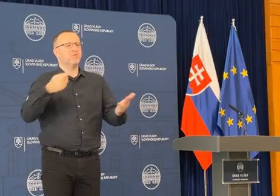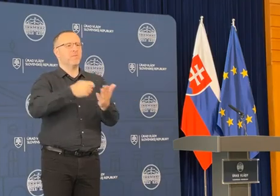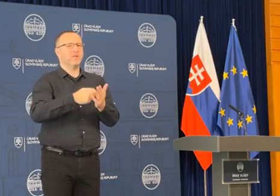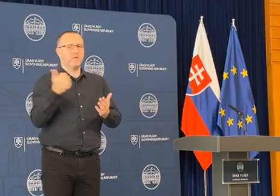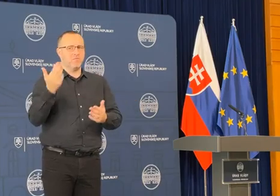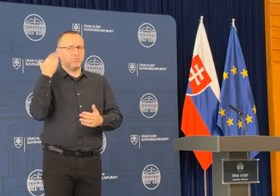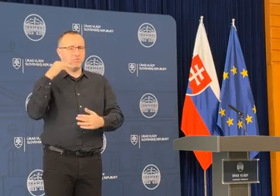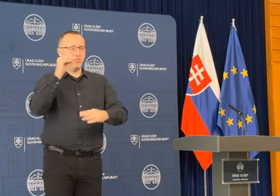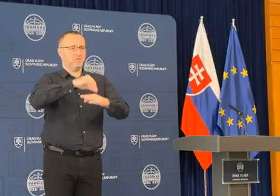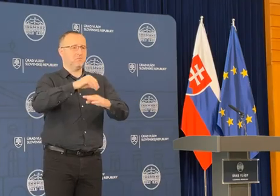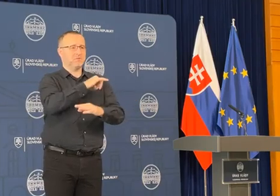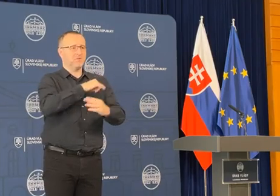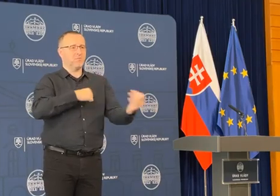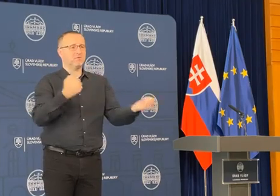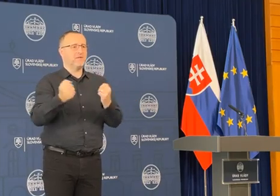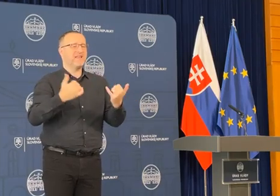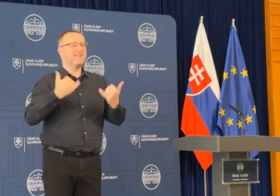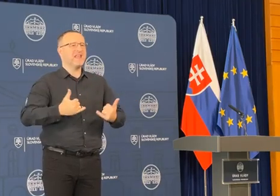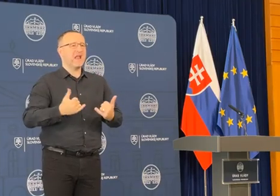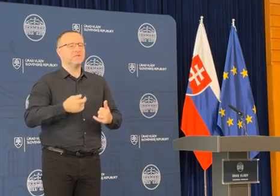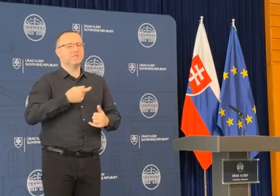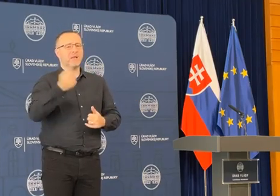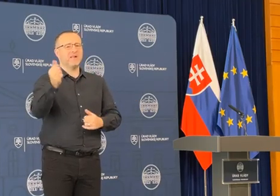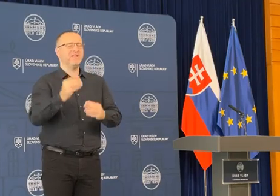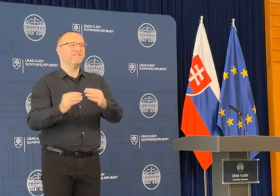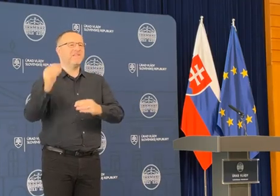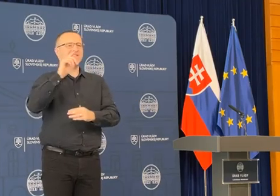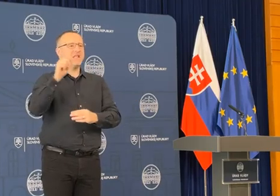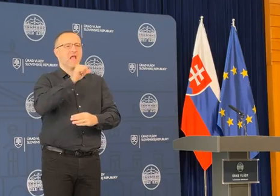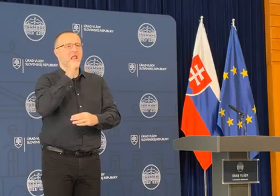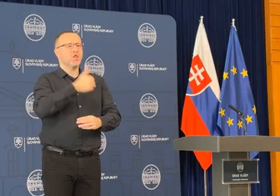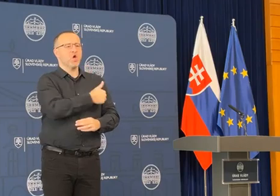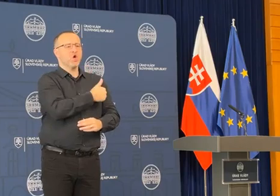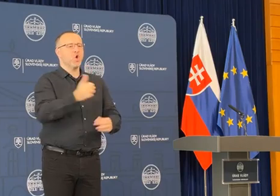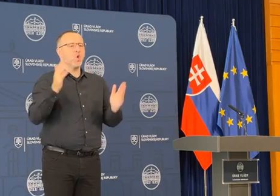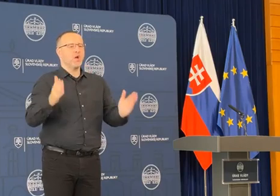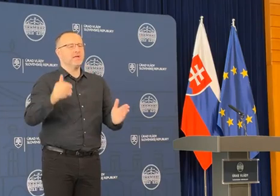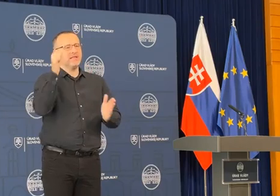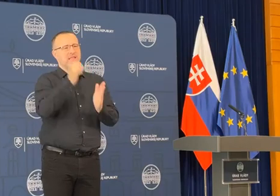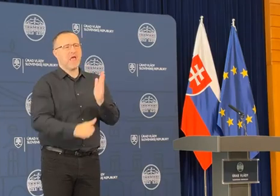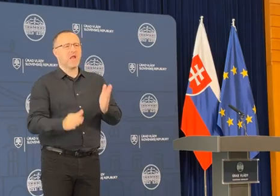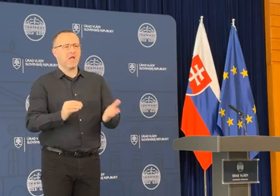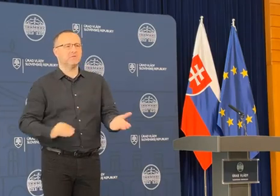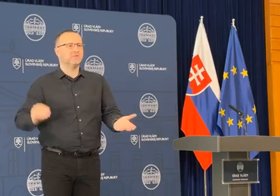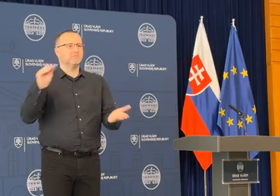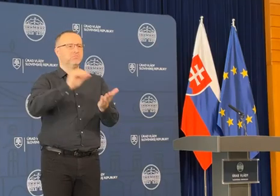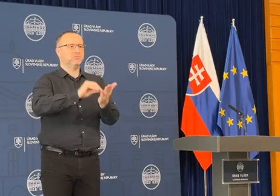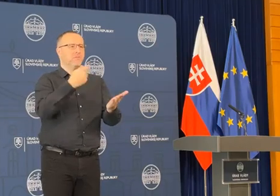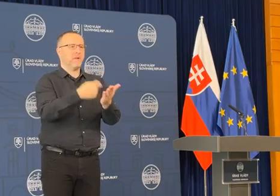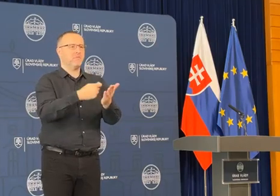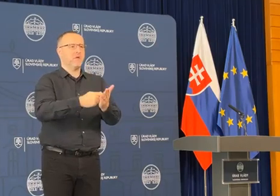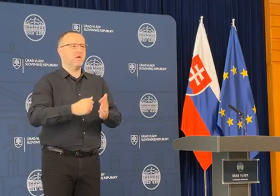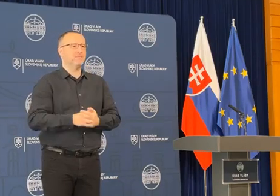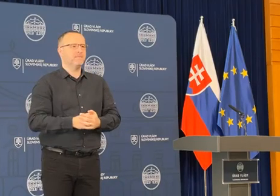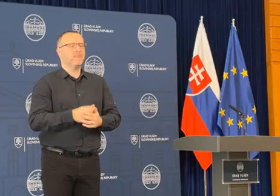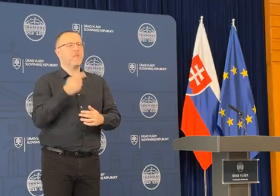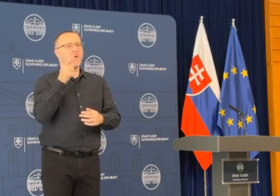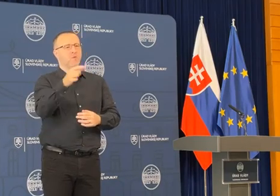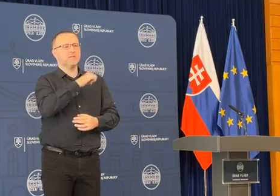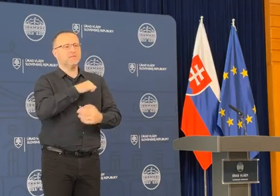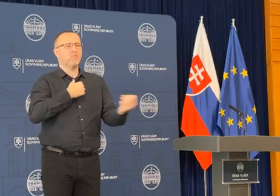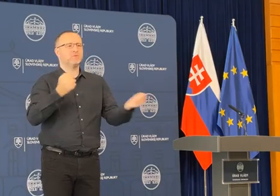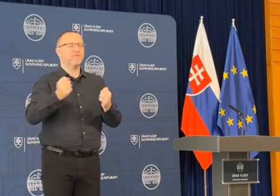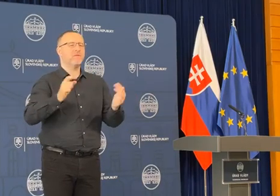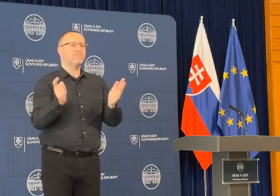spomínali, že samozprávy v podstate teraz nedostanú nič, alebo sa im to prešlnie z celého roka naraz tie platby dostanú. Oni aj tak požadujú